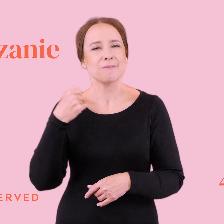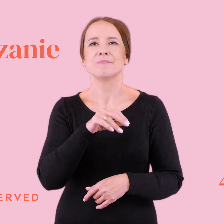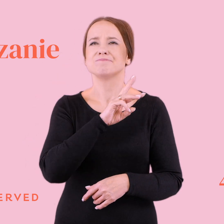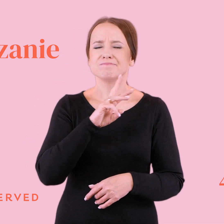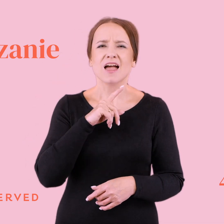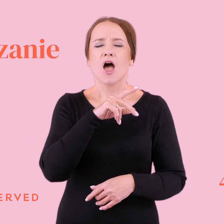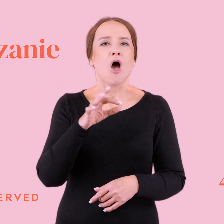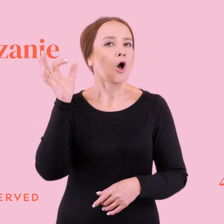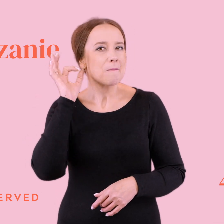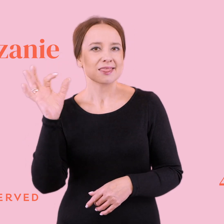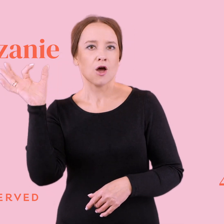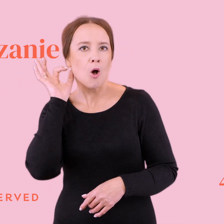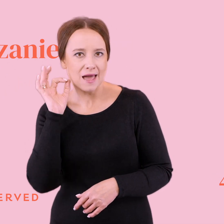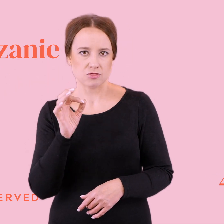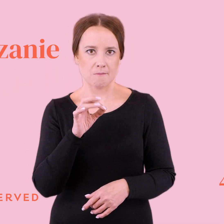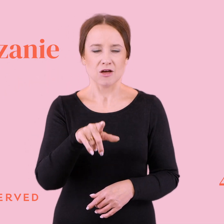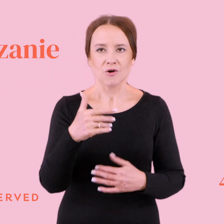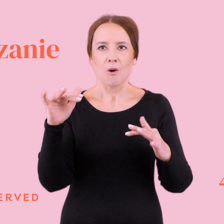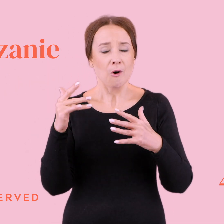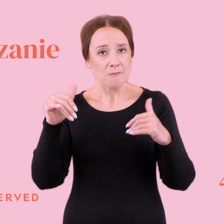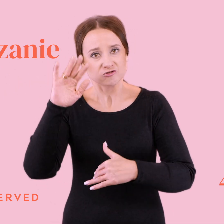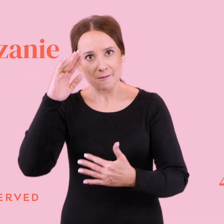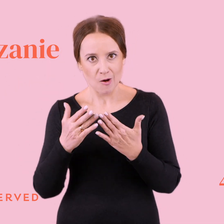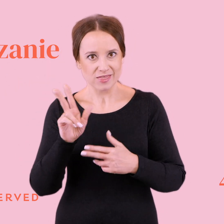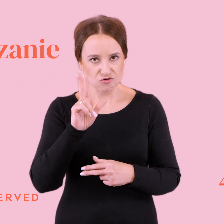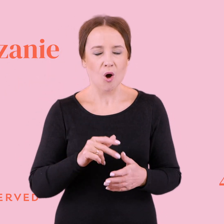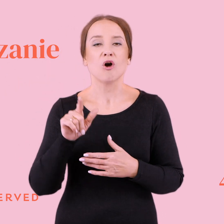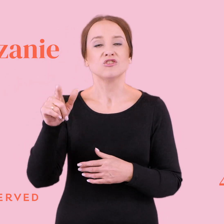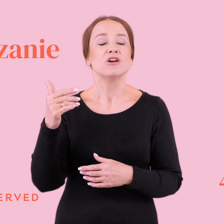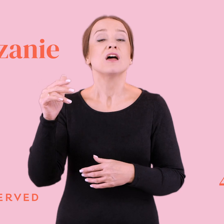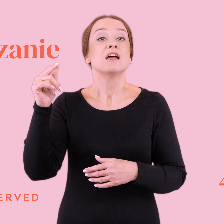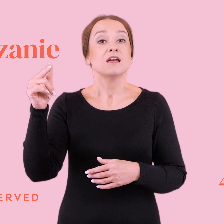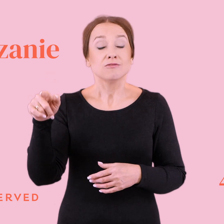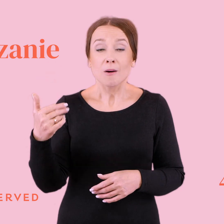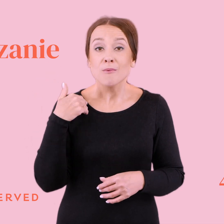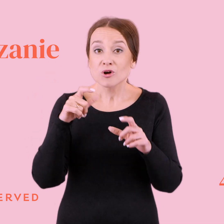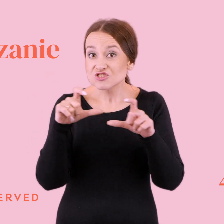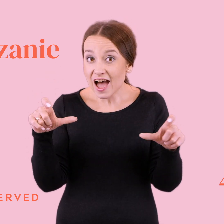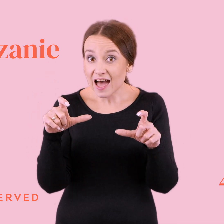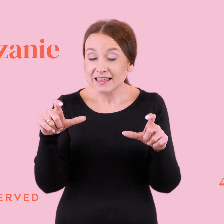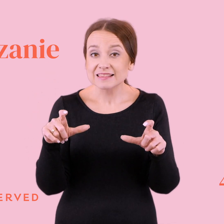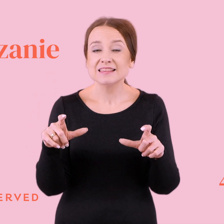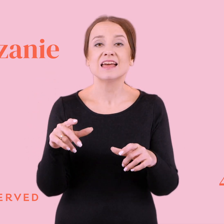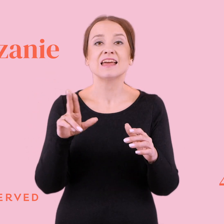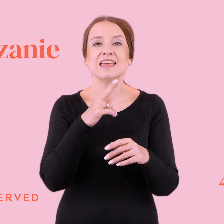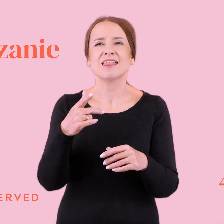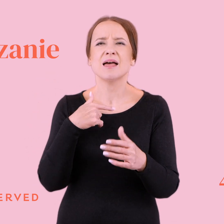kobietom, gdzie można było kogoś poznać. Ale to były też czasy, kiedy, słuchajcie, diaromy wiśniowe, takie papierochy